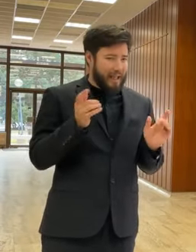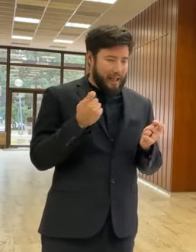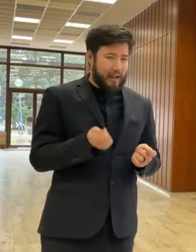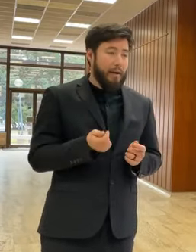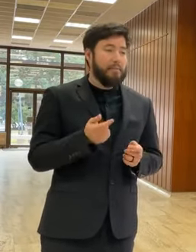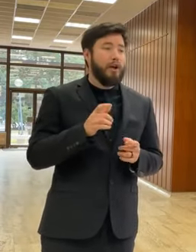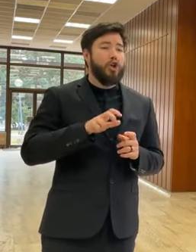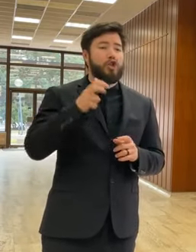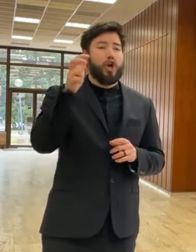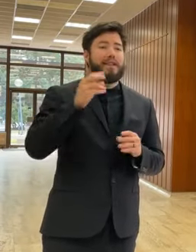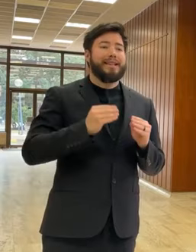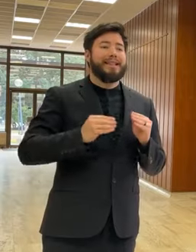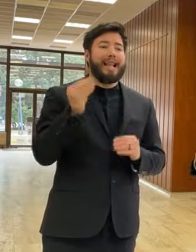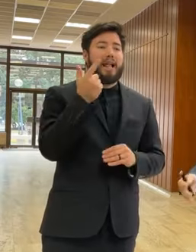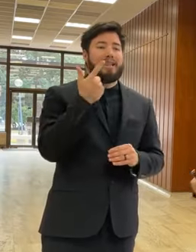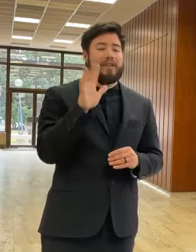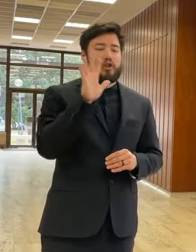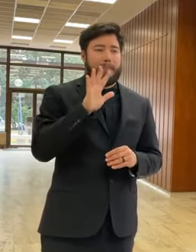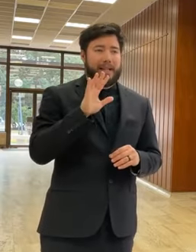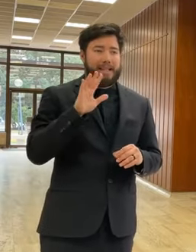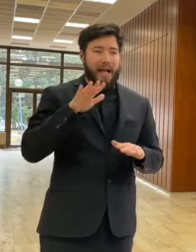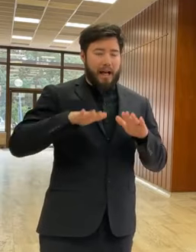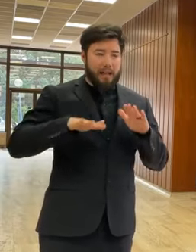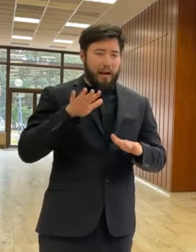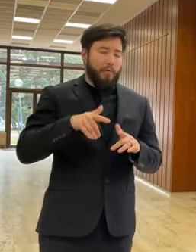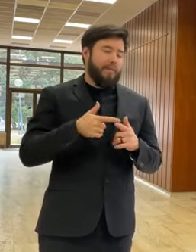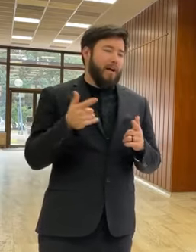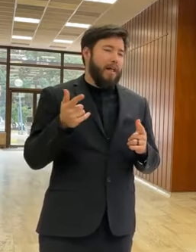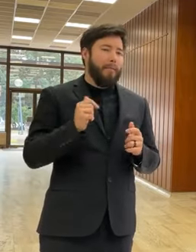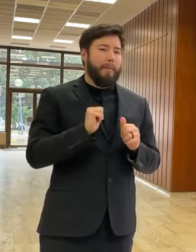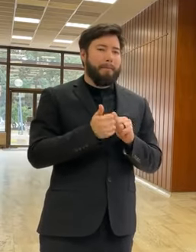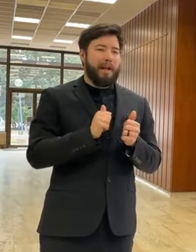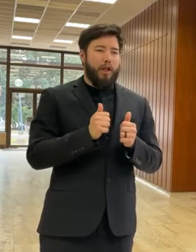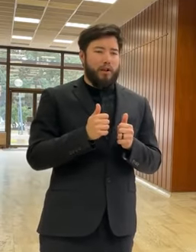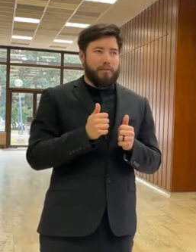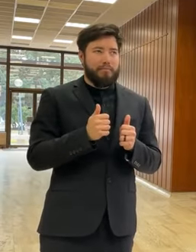250 gramov, alebo piloti tých